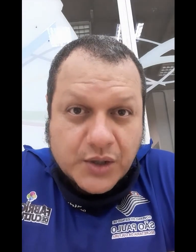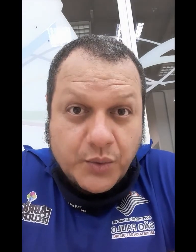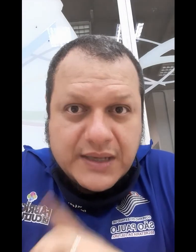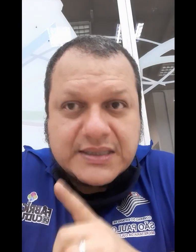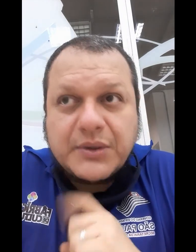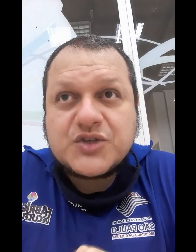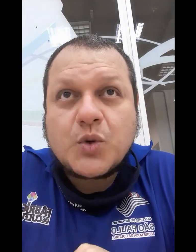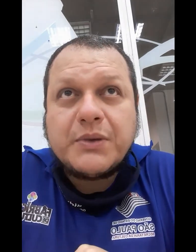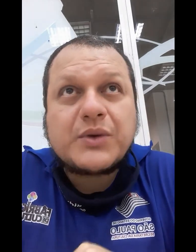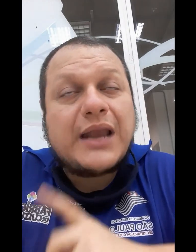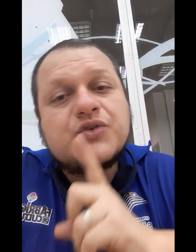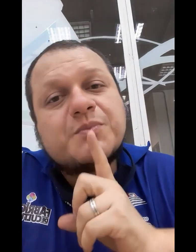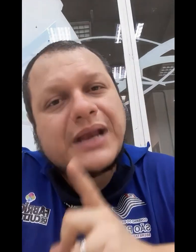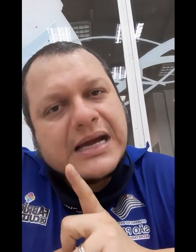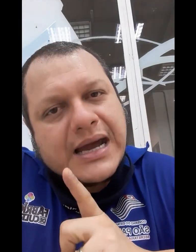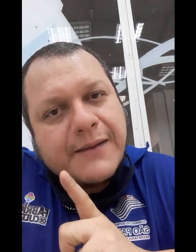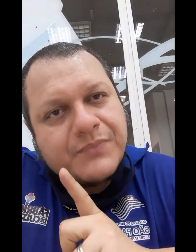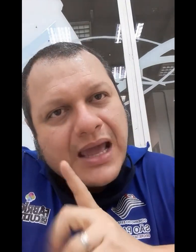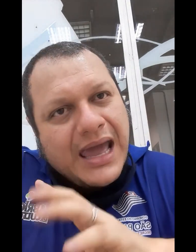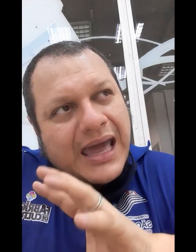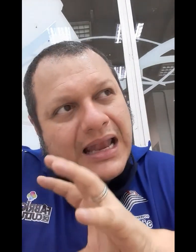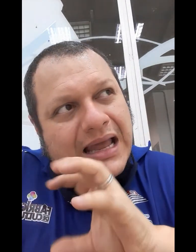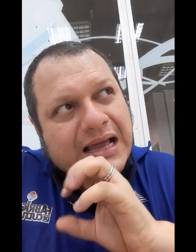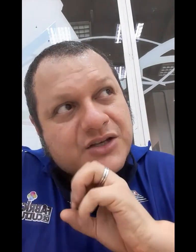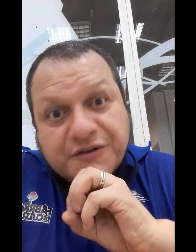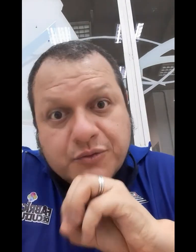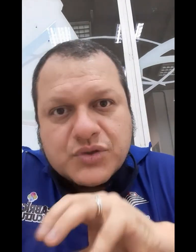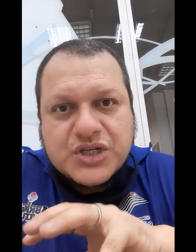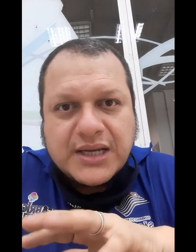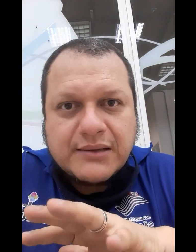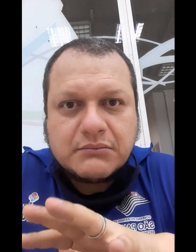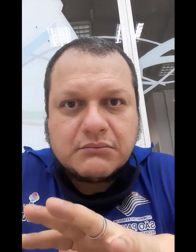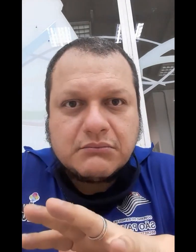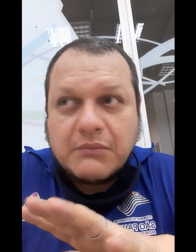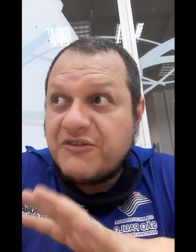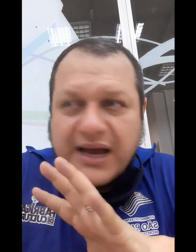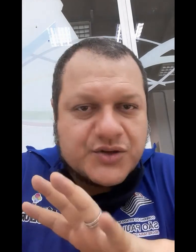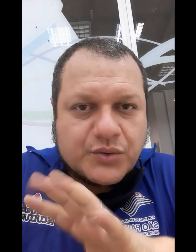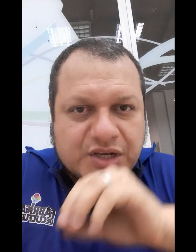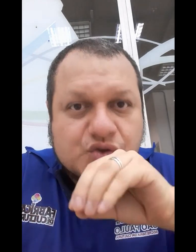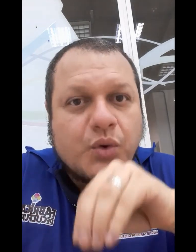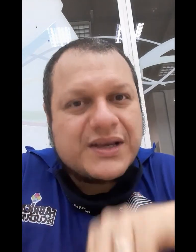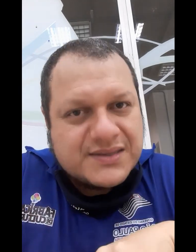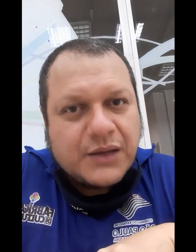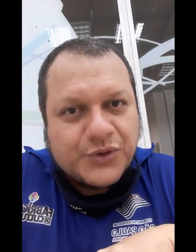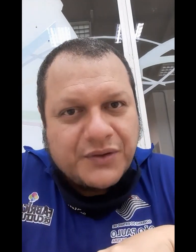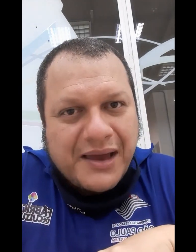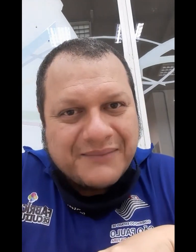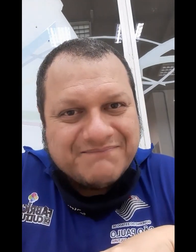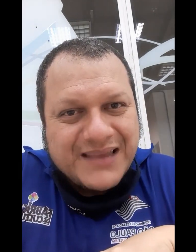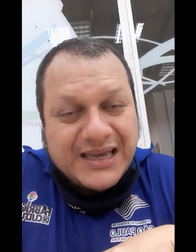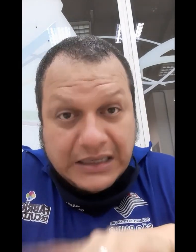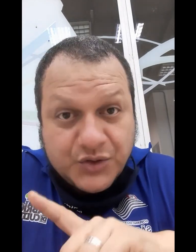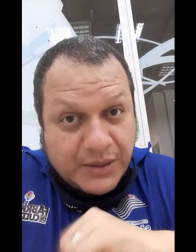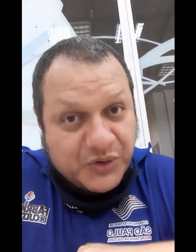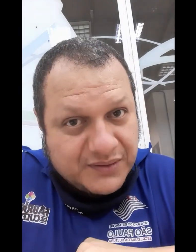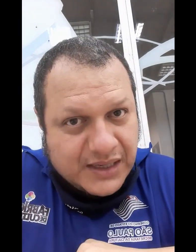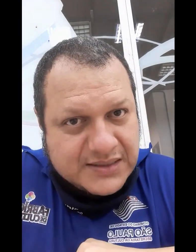arco-íris. Então, ele descobriu que a luz branca, ela difundia várias outras cores dentro dela. E isso é muito interessante.